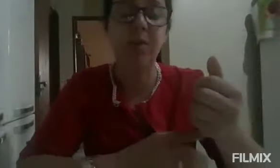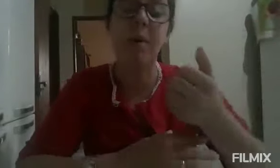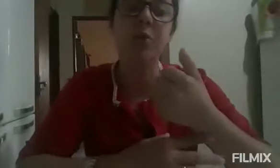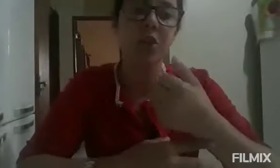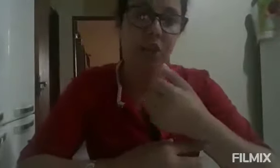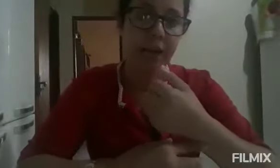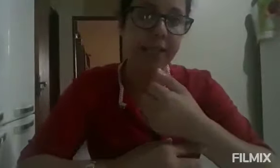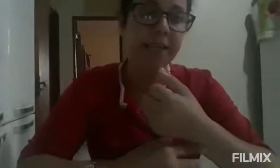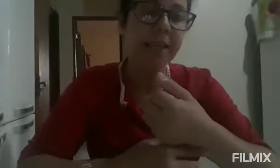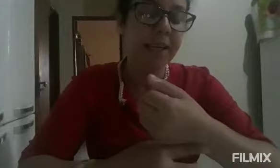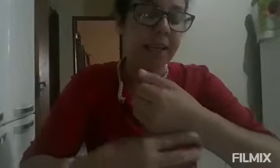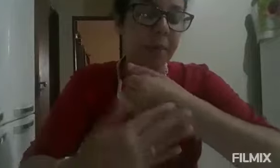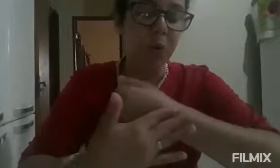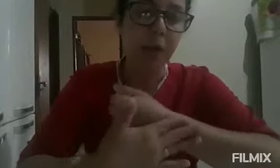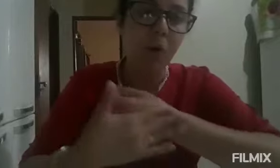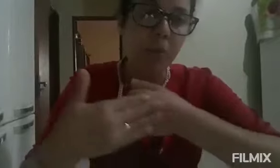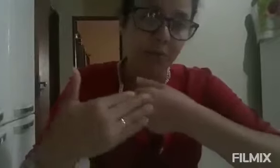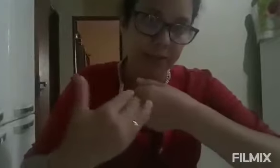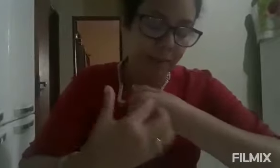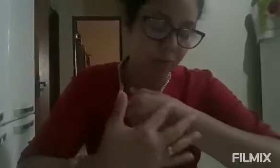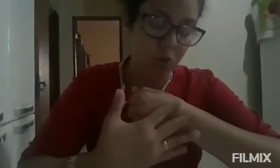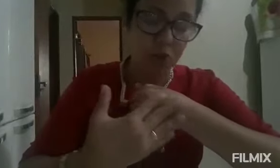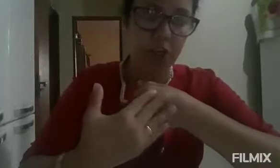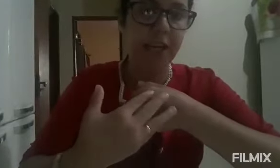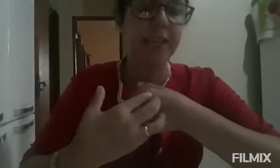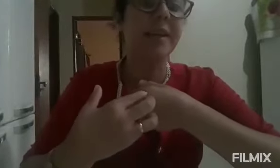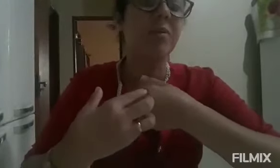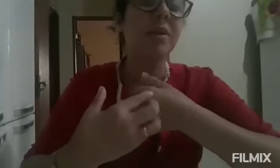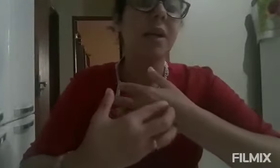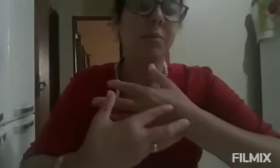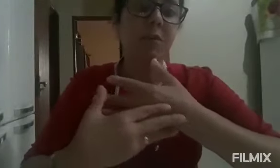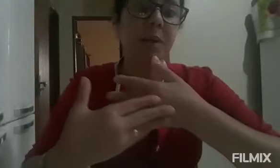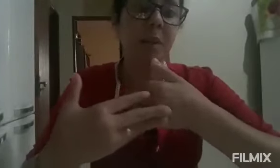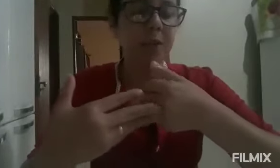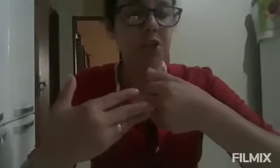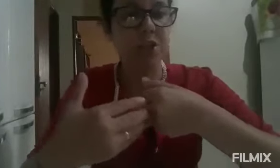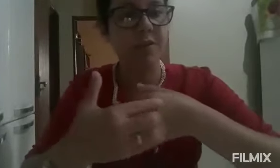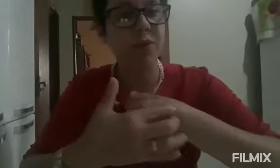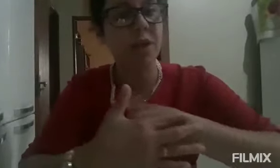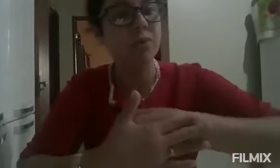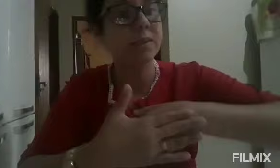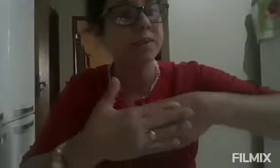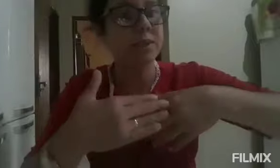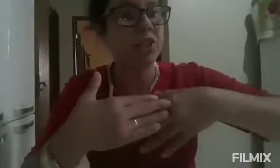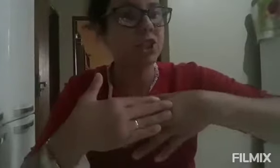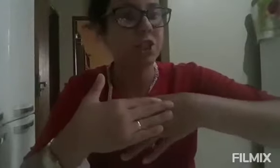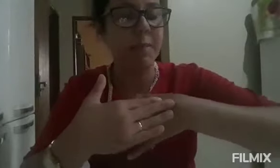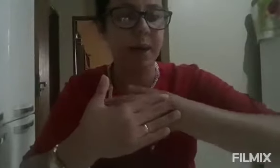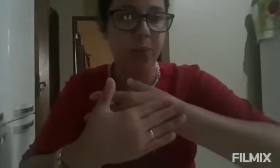eu estava com a mão muito inchada, porque como eu trabalho com crochê, então, movimentos repetitivos, eu fiquei com tendinite na mão.